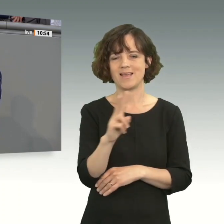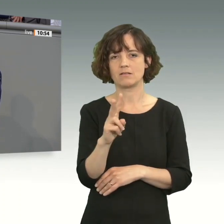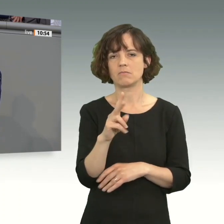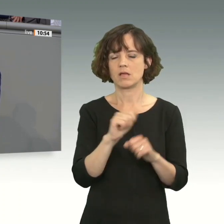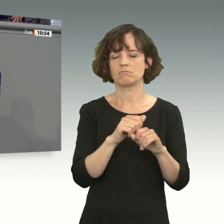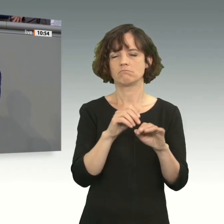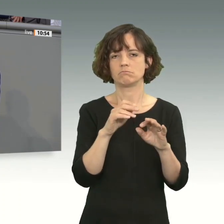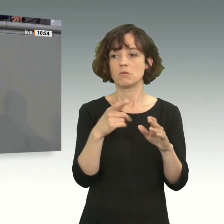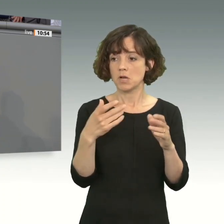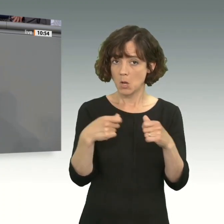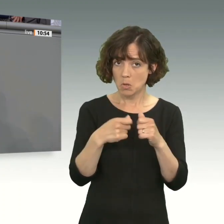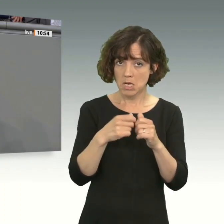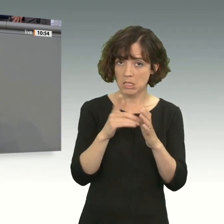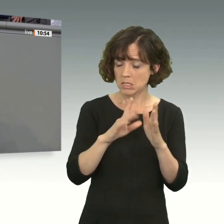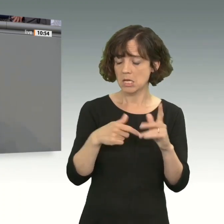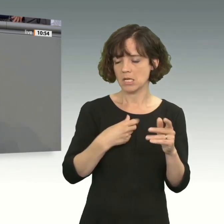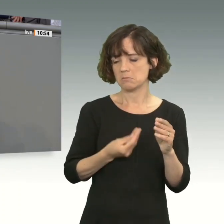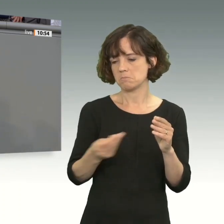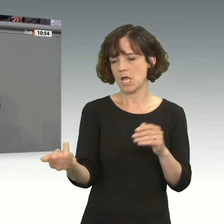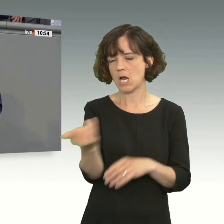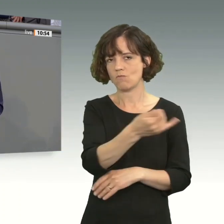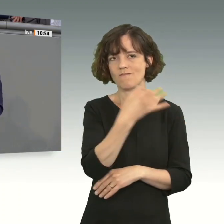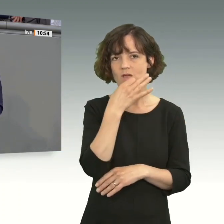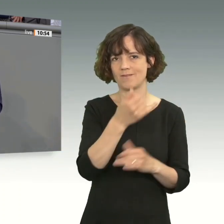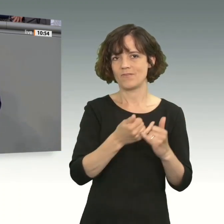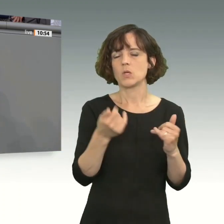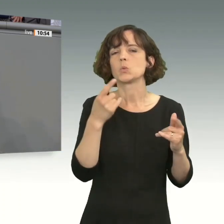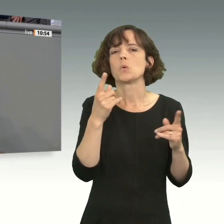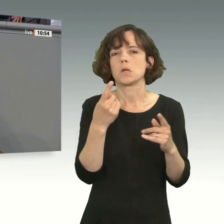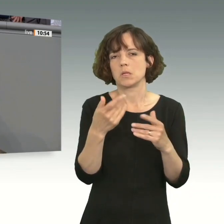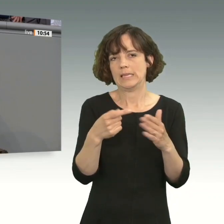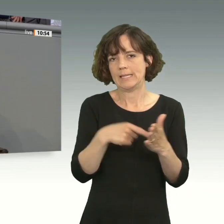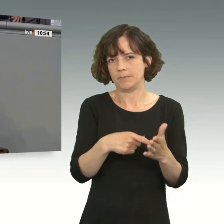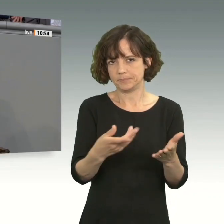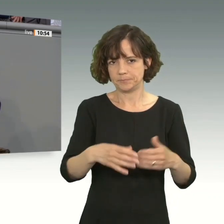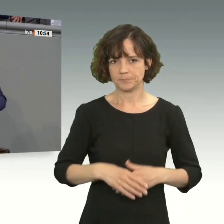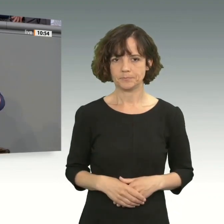Kontaktdaten nicht haben, ich gebe sie Ihnen gerne. Dann wissen Sie, wie das weiterläuft. Nur mal so als kleinen Tipp.